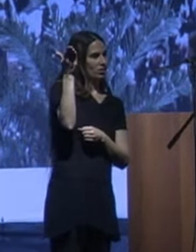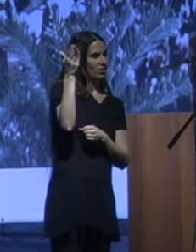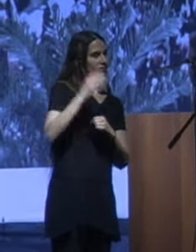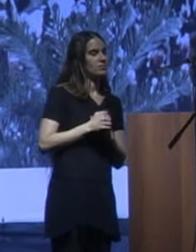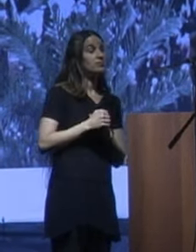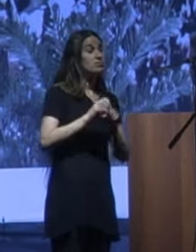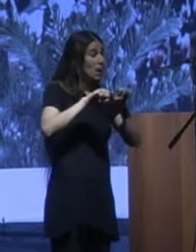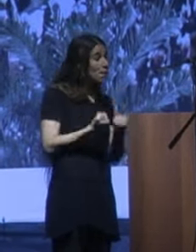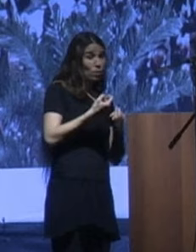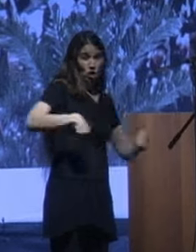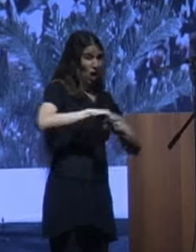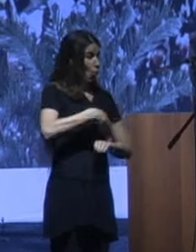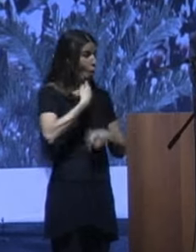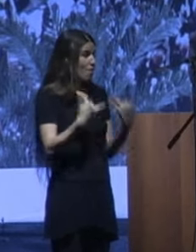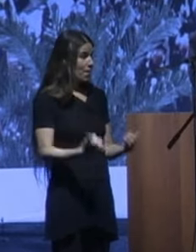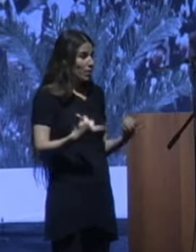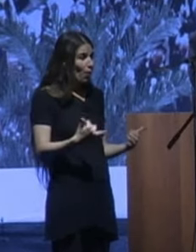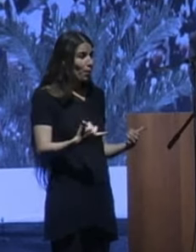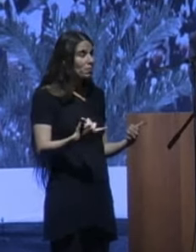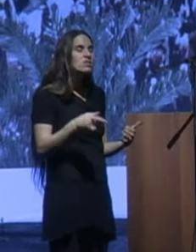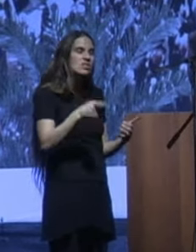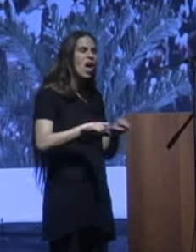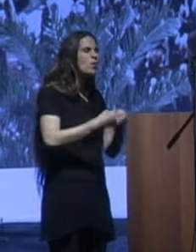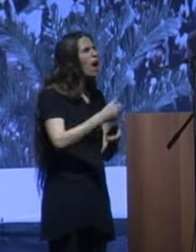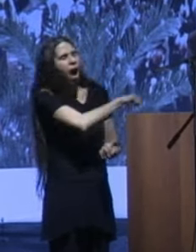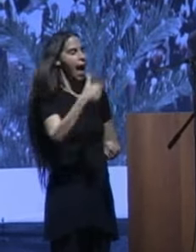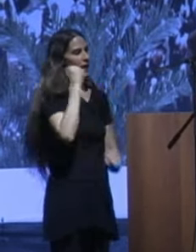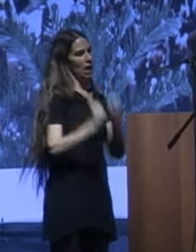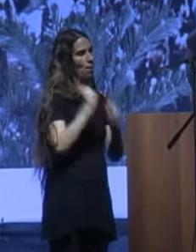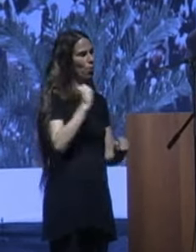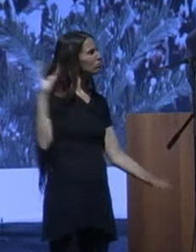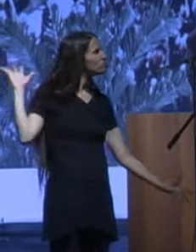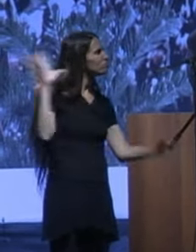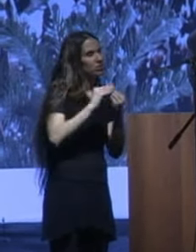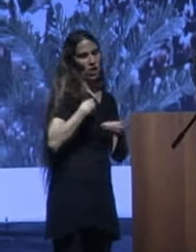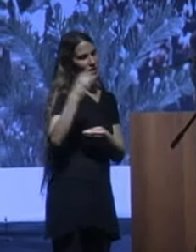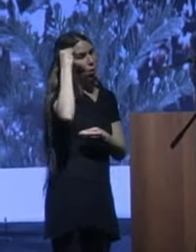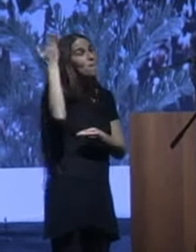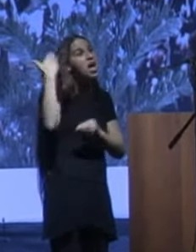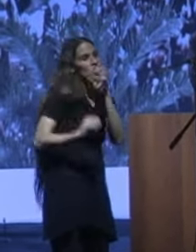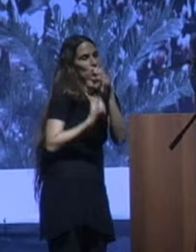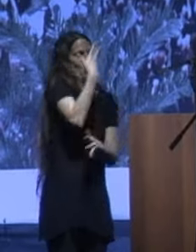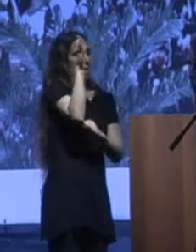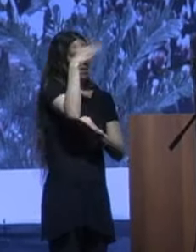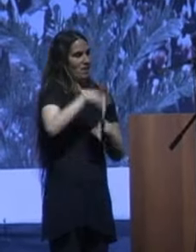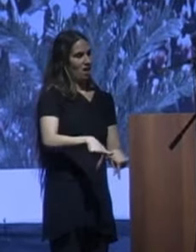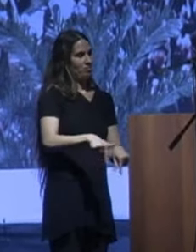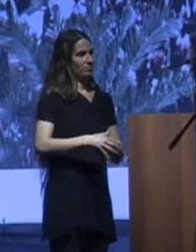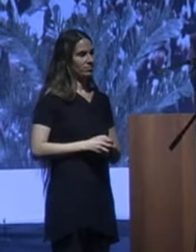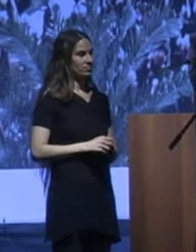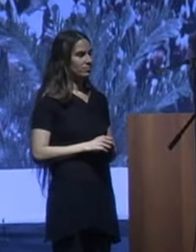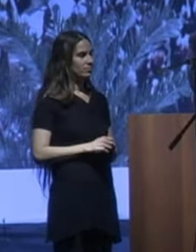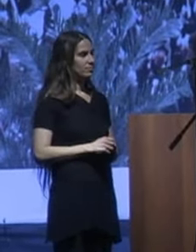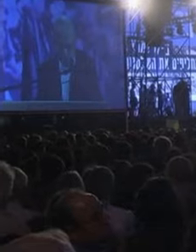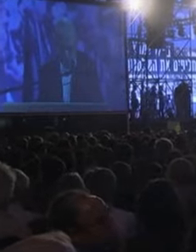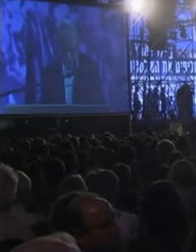Pendant des années, il a combattu le programme nucléaire iranien dans une guerre secrète. Il était aussi un opposant à Benyamin Netanyahou, tout en regrettant